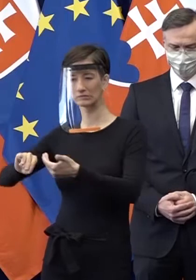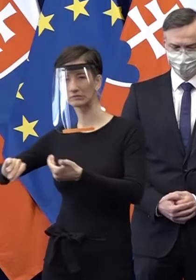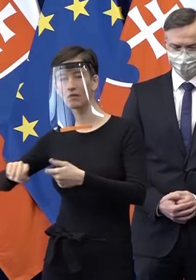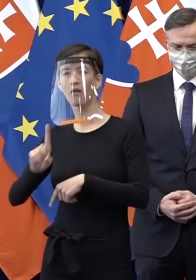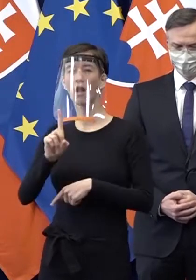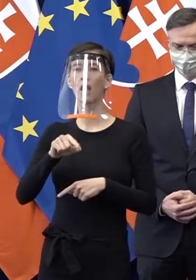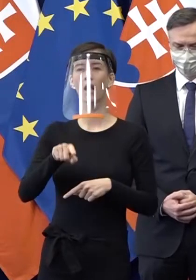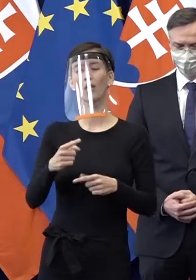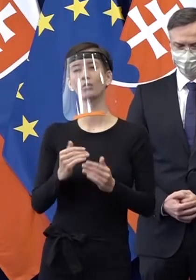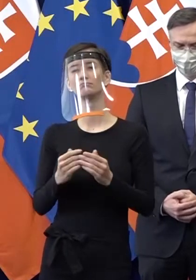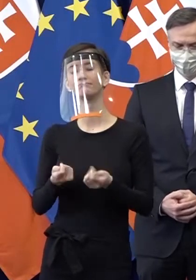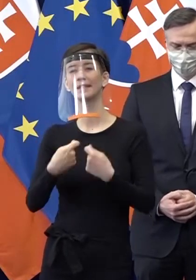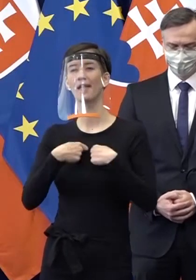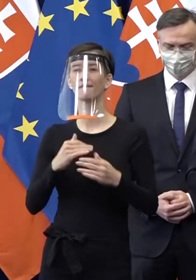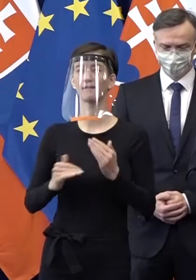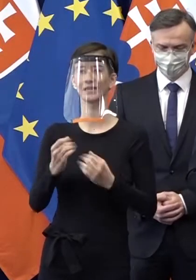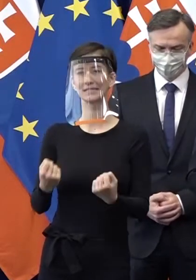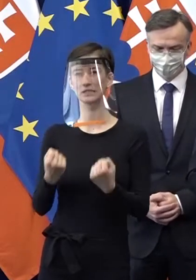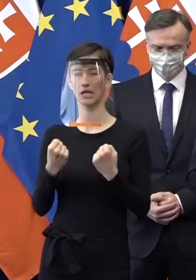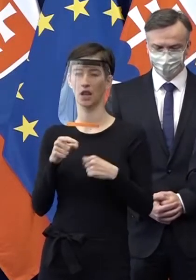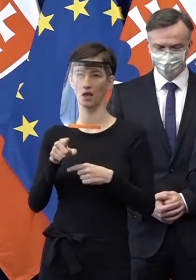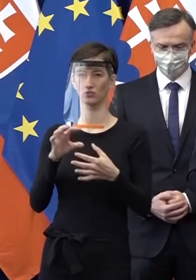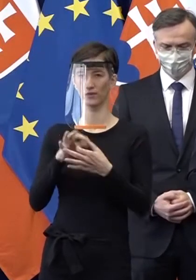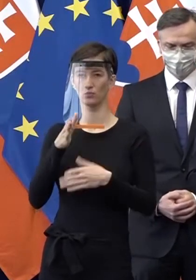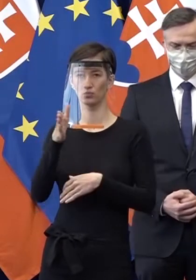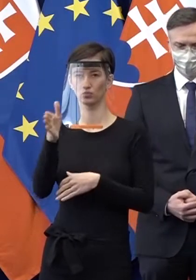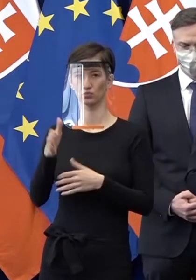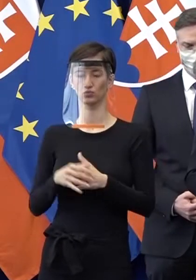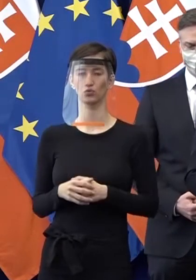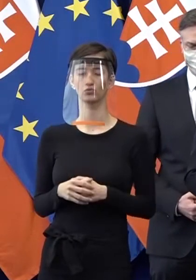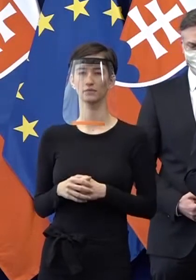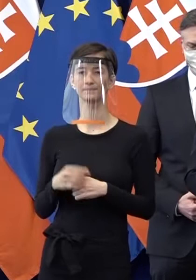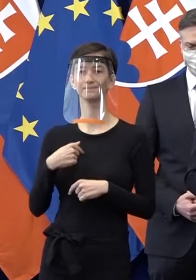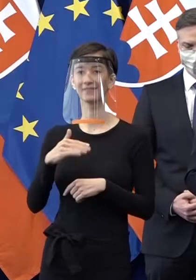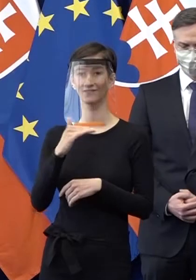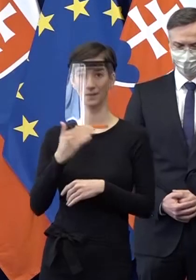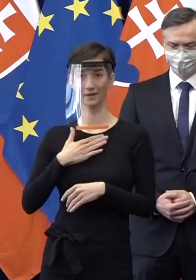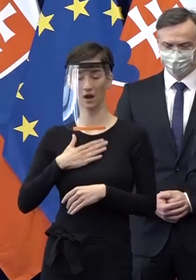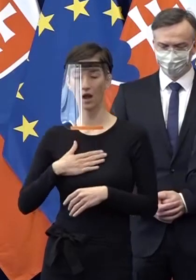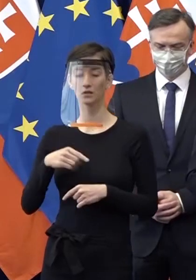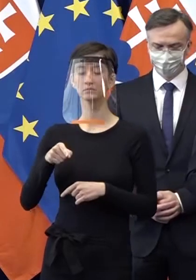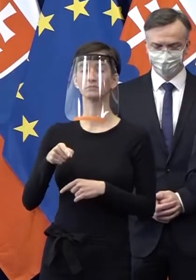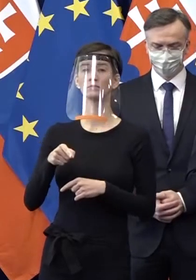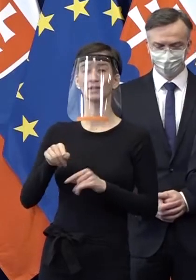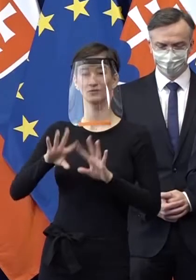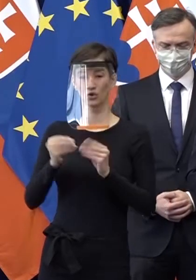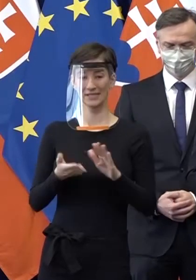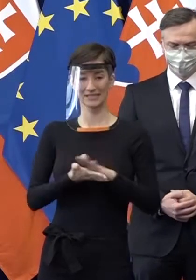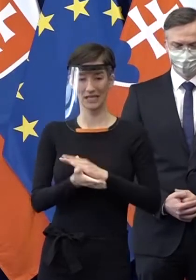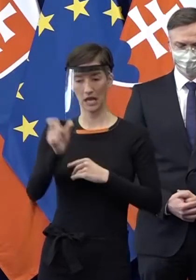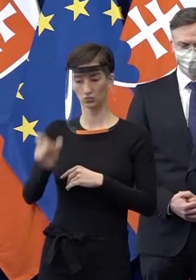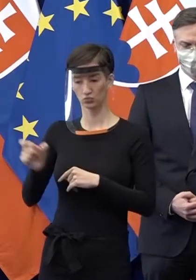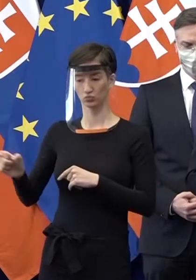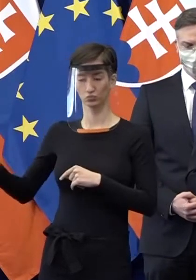hlavne do budúcnosti. Ja som veľmi rád, že spolu so mňou sa zúčastnili vlastne všetci rozhodujúci predstaviteľia